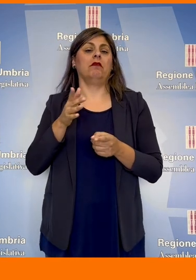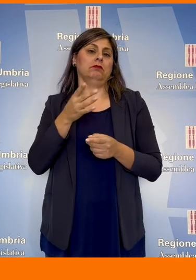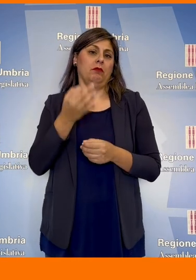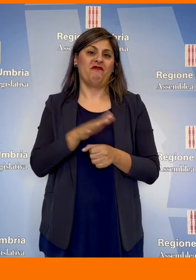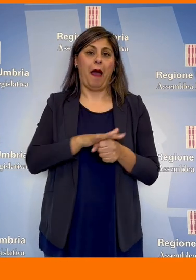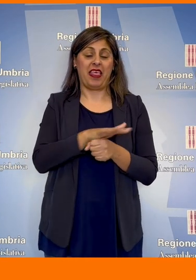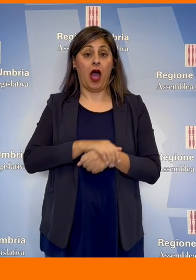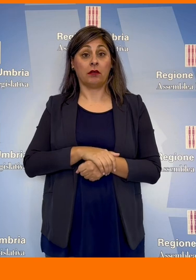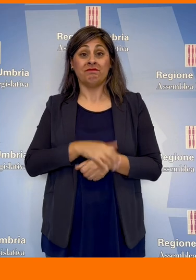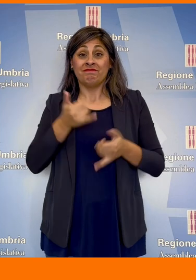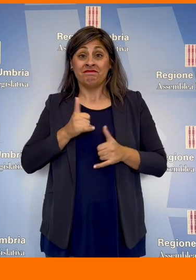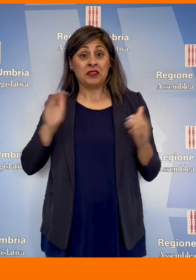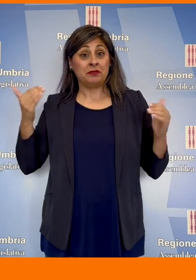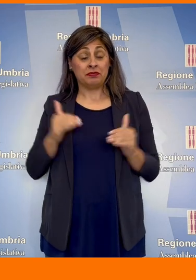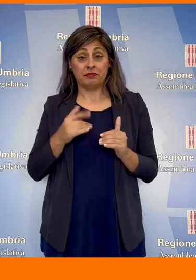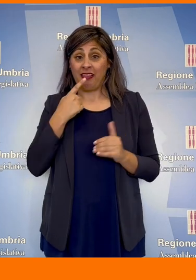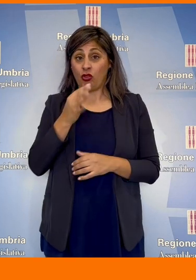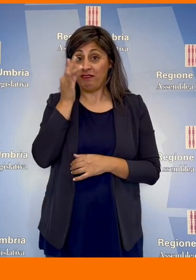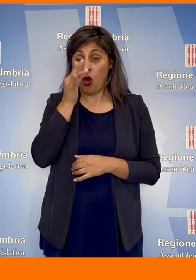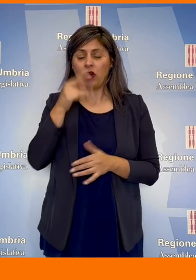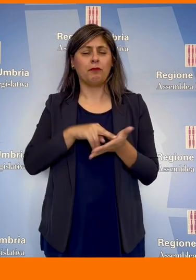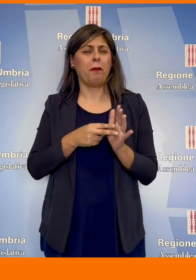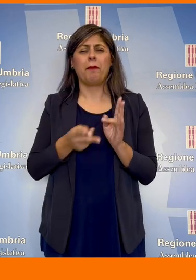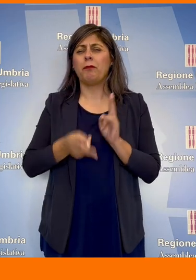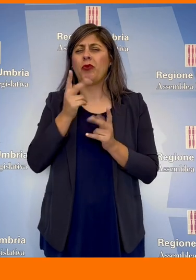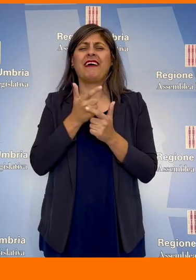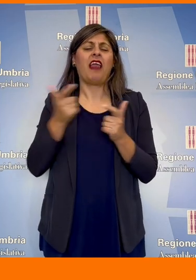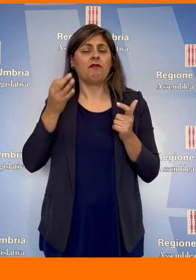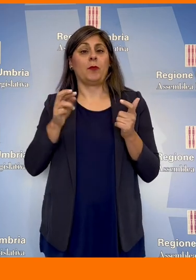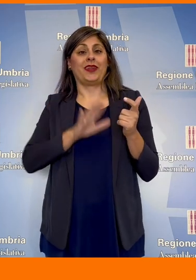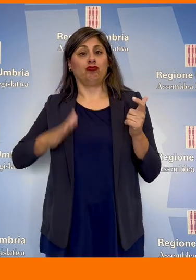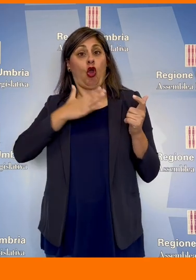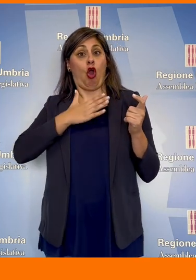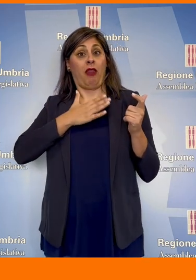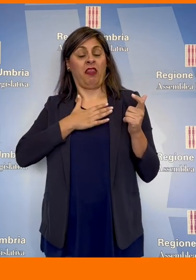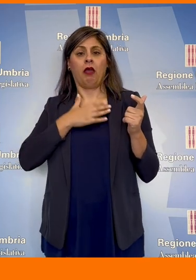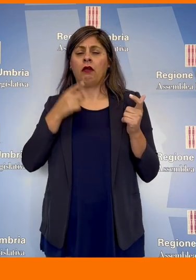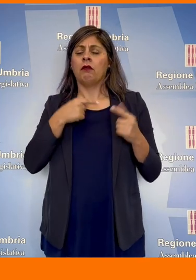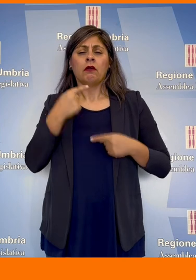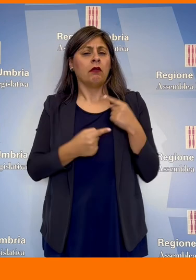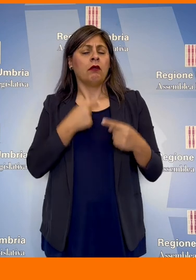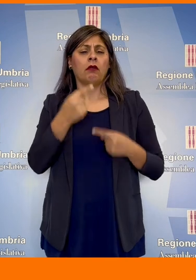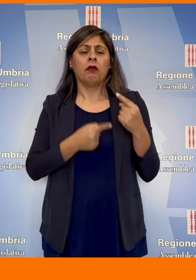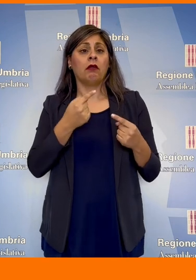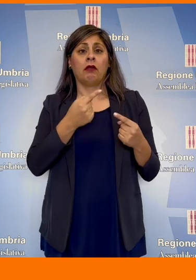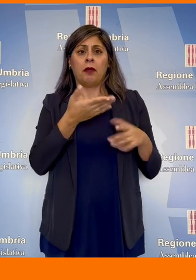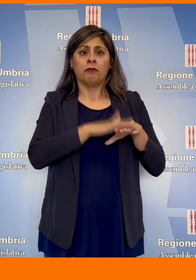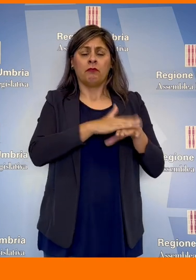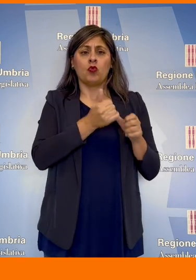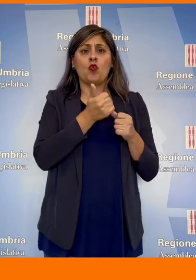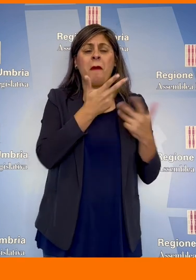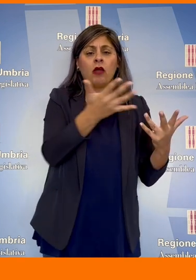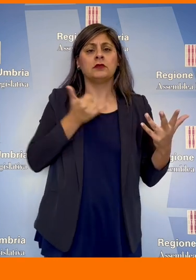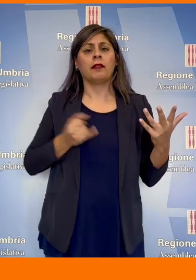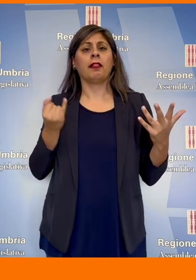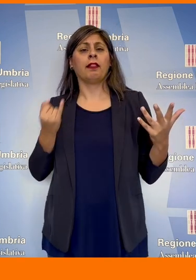Il calo demografico, ha ricordato Paolo Fioroni, è il problema più critico per la nostra regione. Una perdurante sproporzione tra decessi e